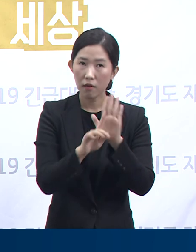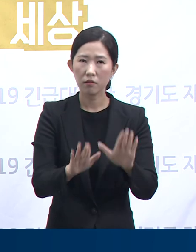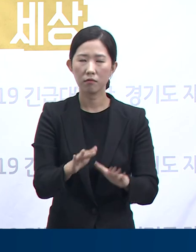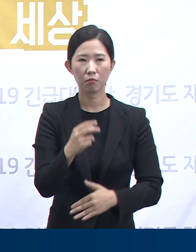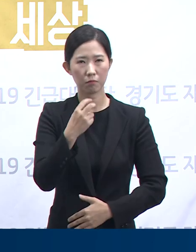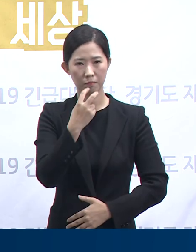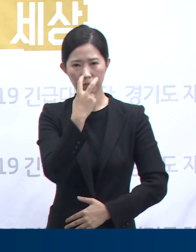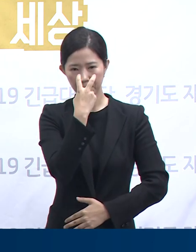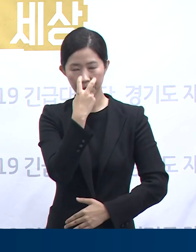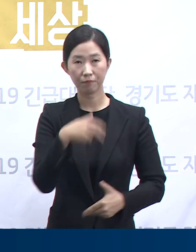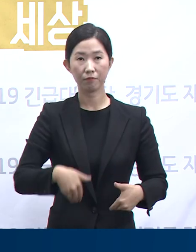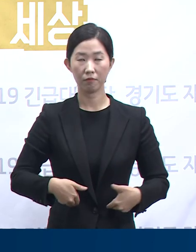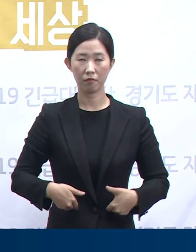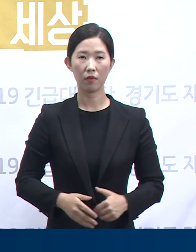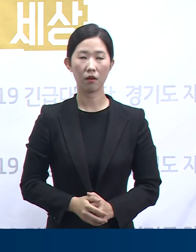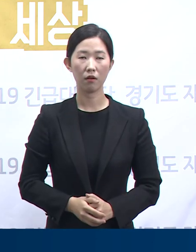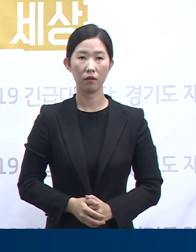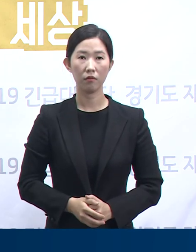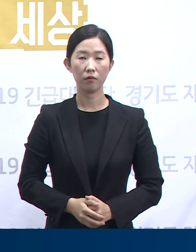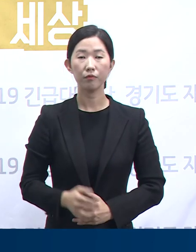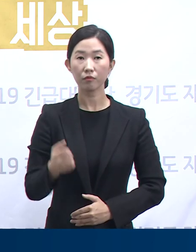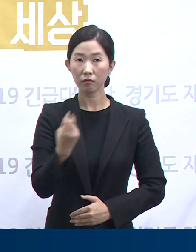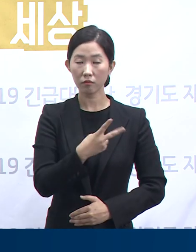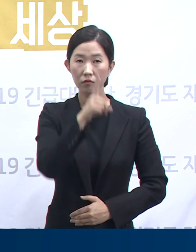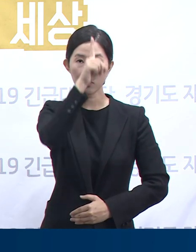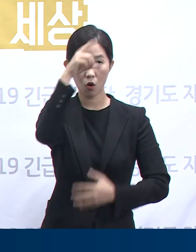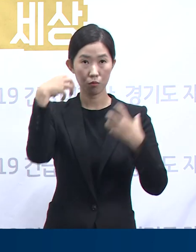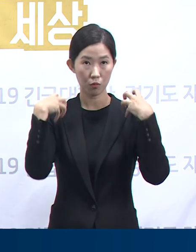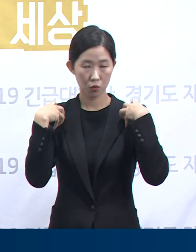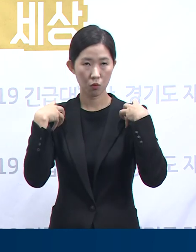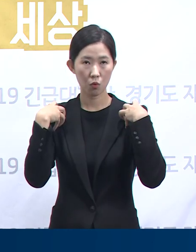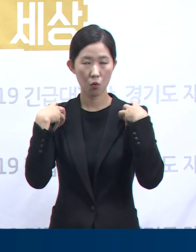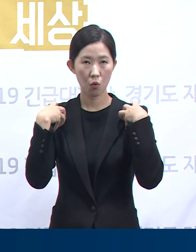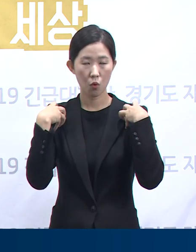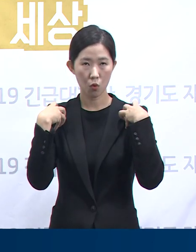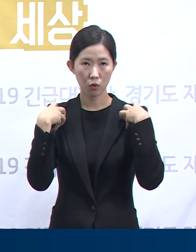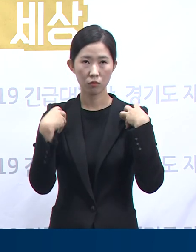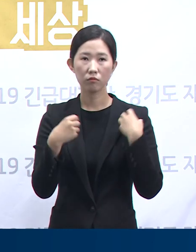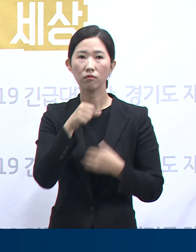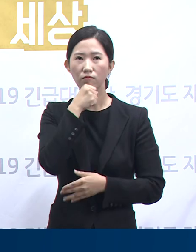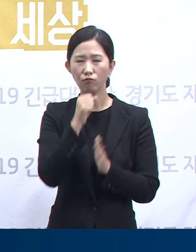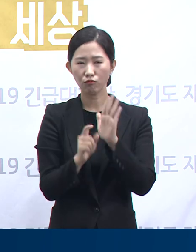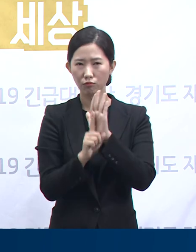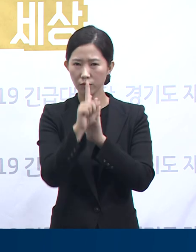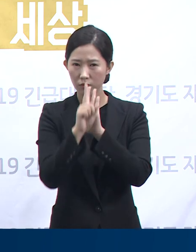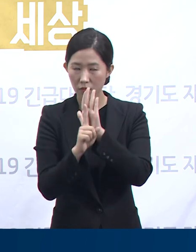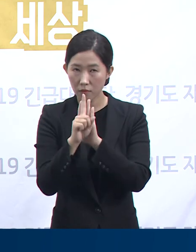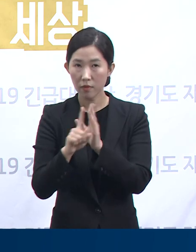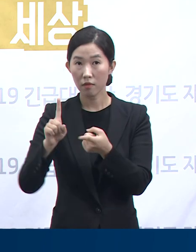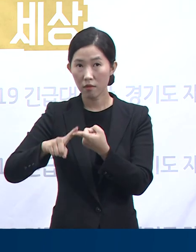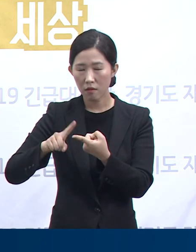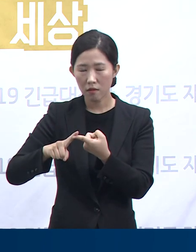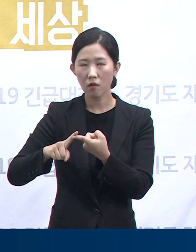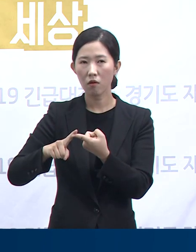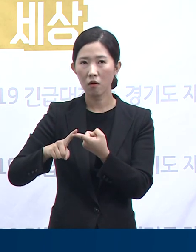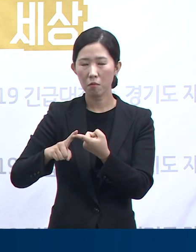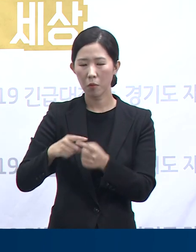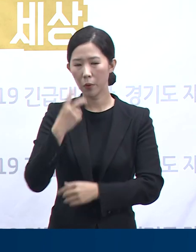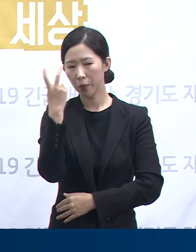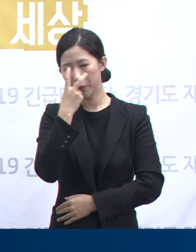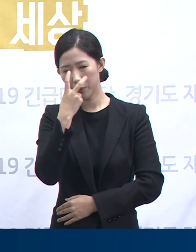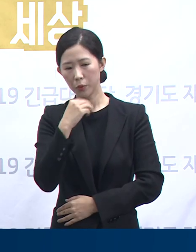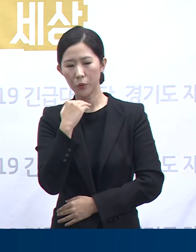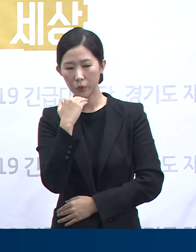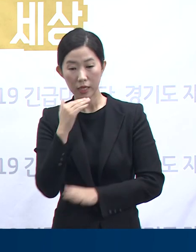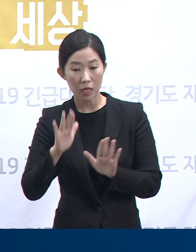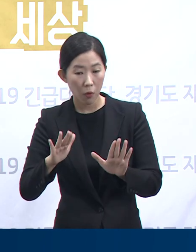방역당국도 확산 상황과 관련 이번 주까지 유행의 양상을 평가해서 사회적 거리 두기 단계를 조정 결정한다는